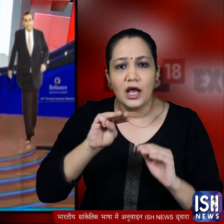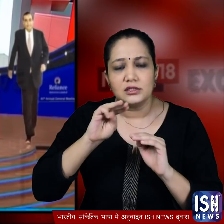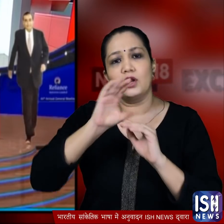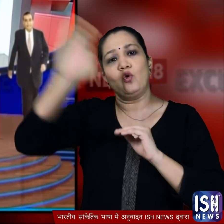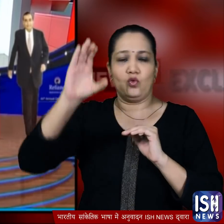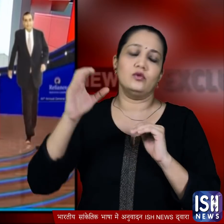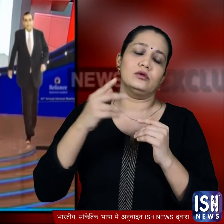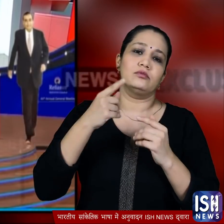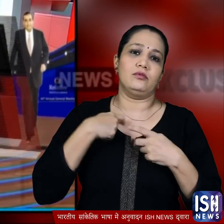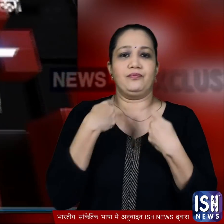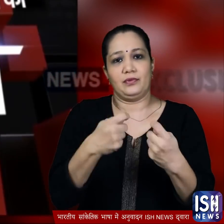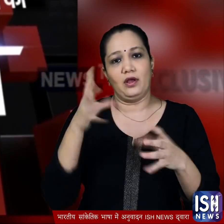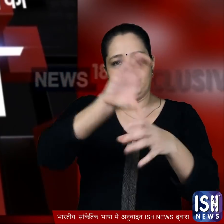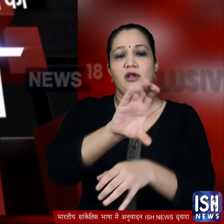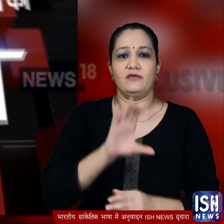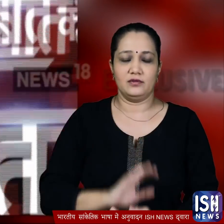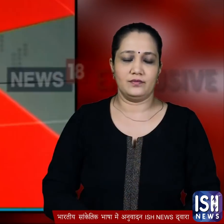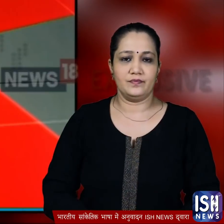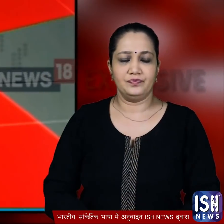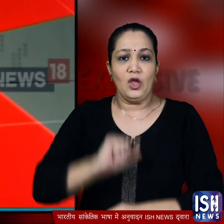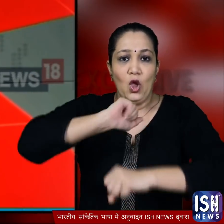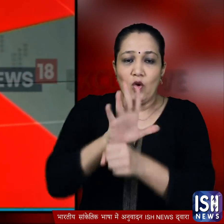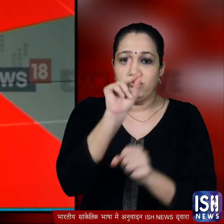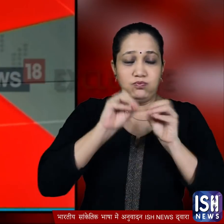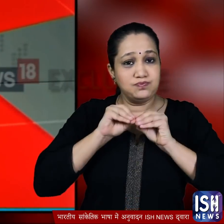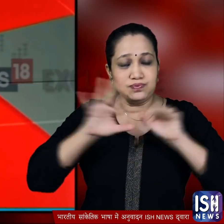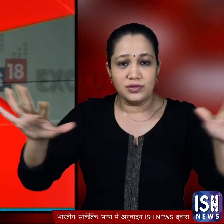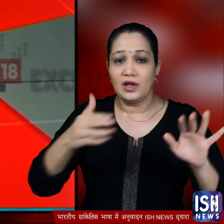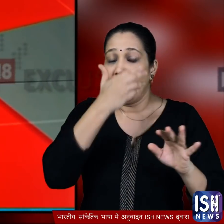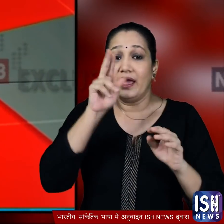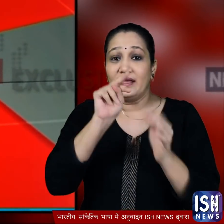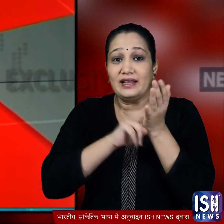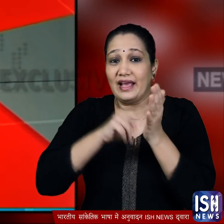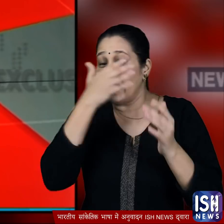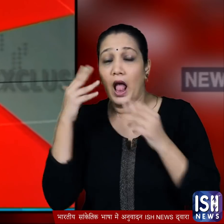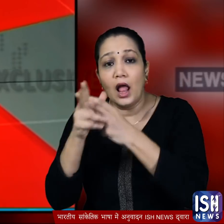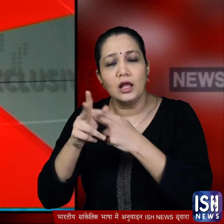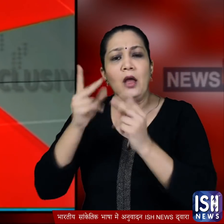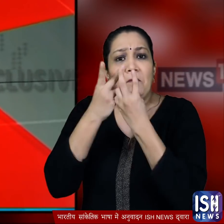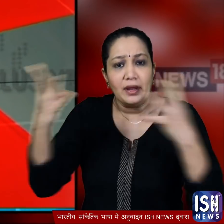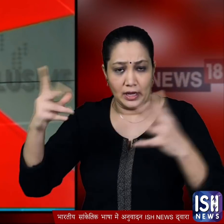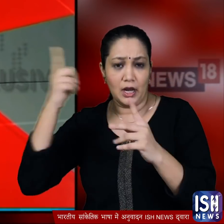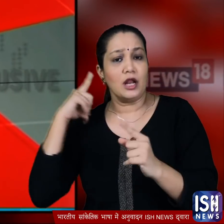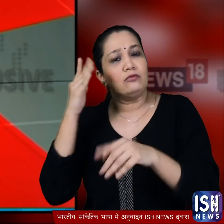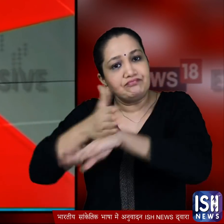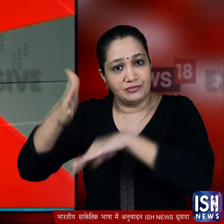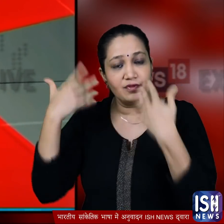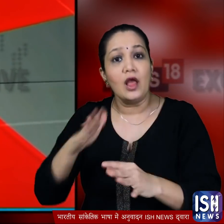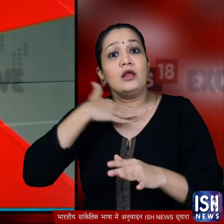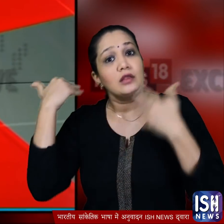,000 करोड रुपे निवेश करी करोना की दूसरी लेहर से नकसली भी नहीं बच पाया और कुछ बड़े नकसलियों के इस महामारी से मारे जाने